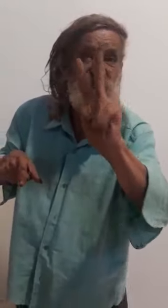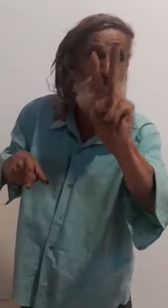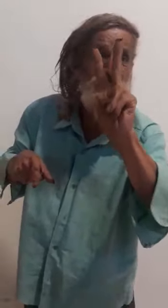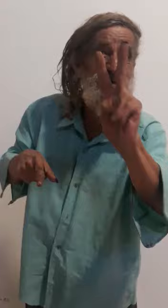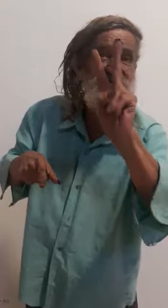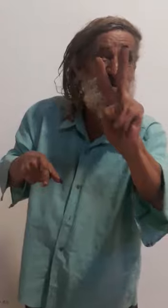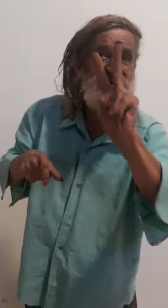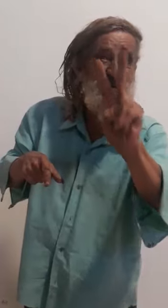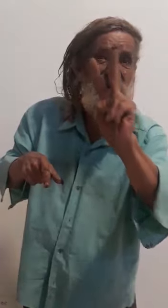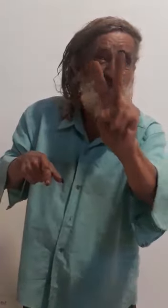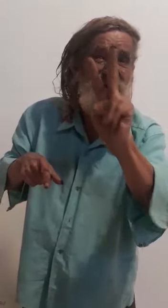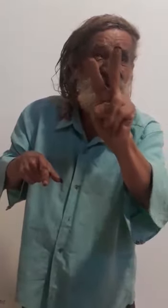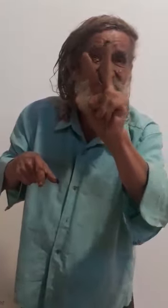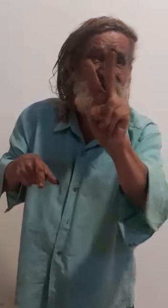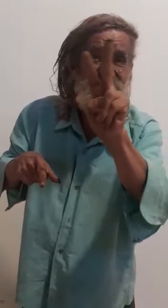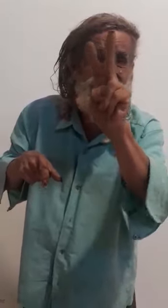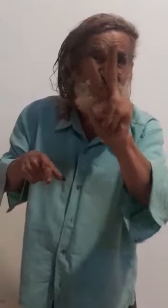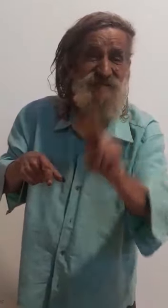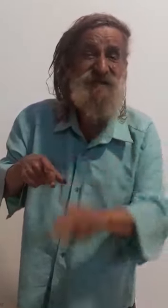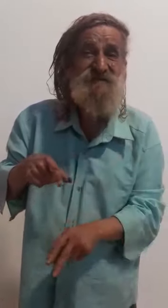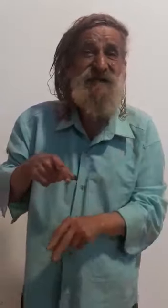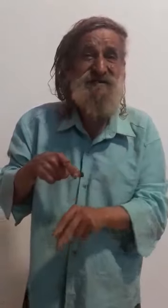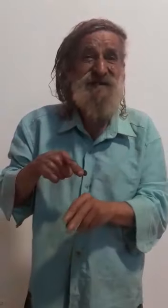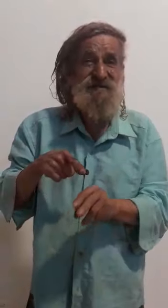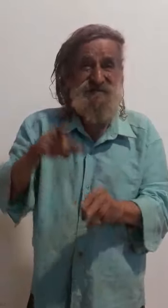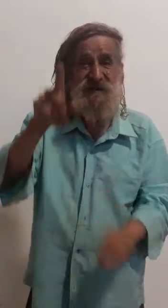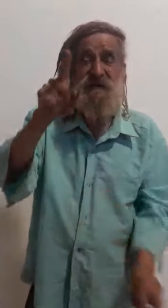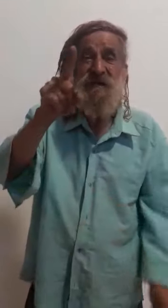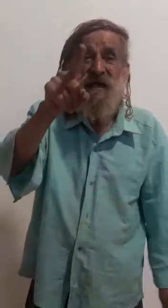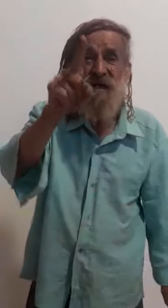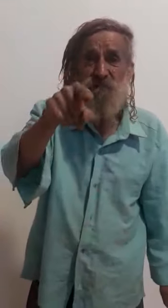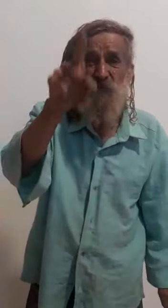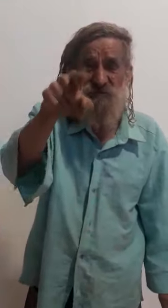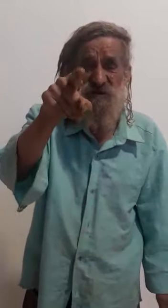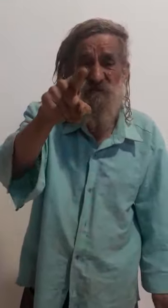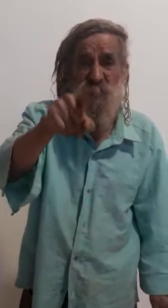viu marca essa na testa, é possível